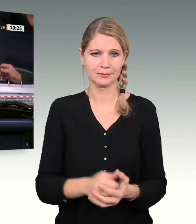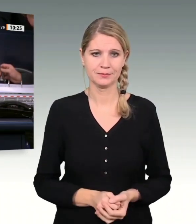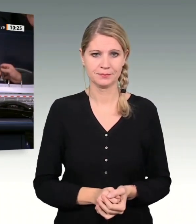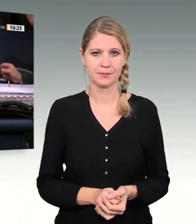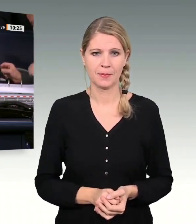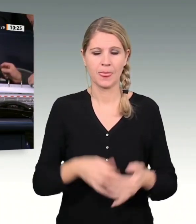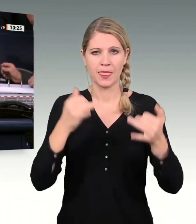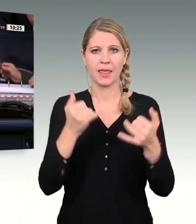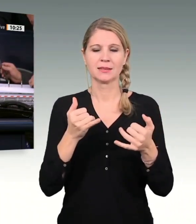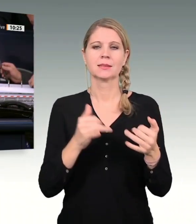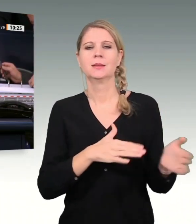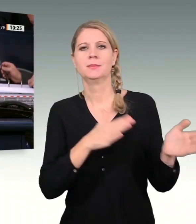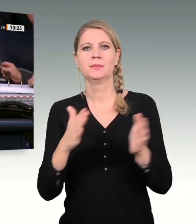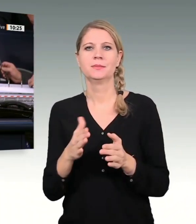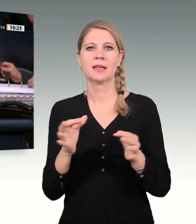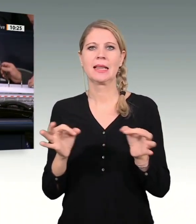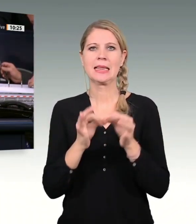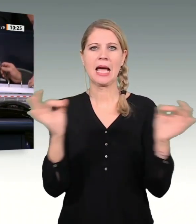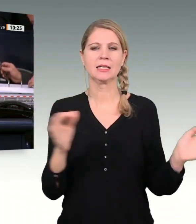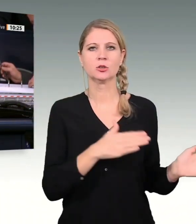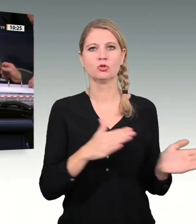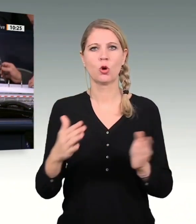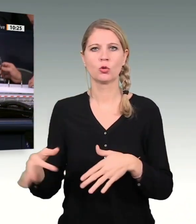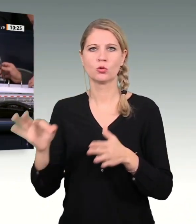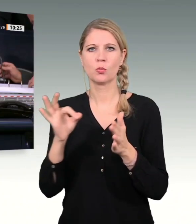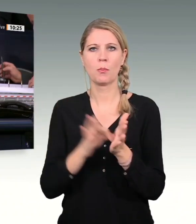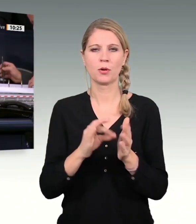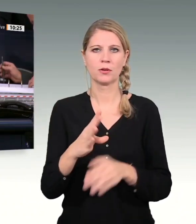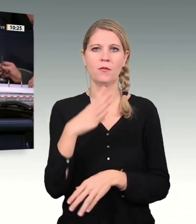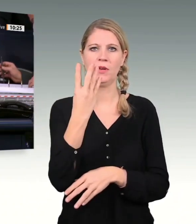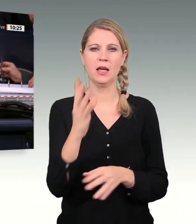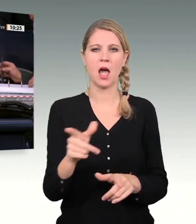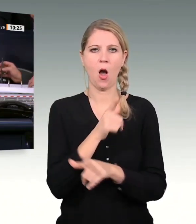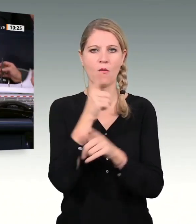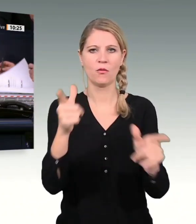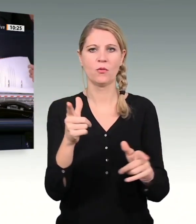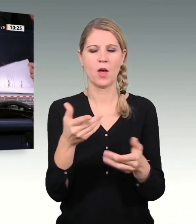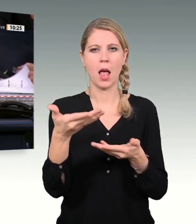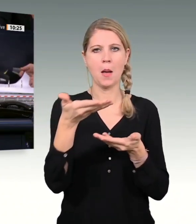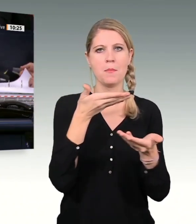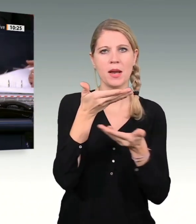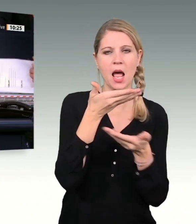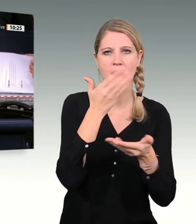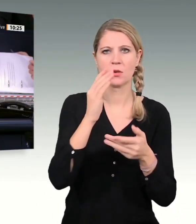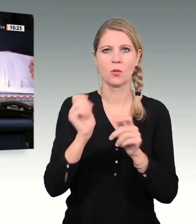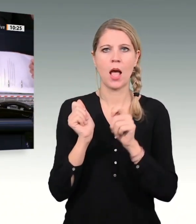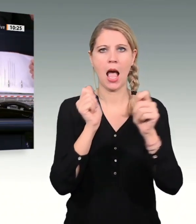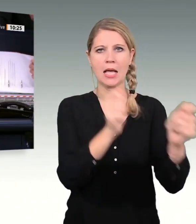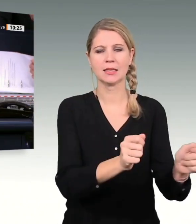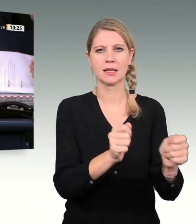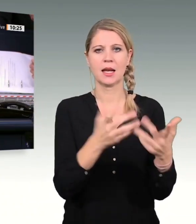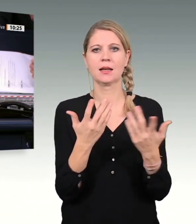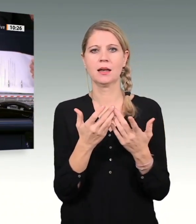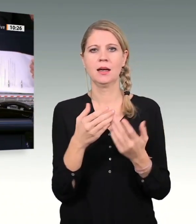Ich rufe nun auf den Tagesordnungspunkt 4. Beratung des Antrags der Fraktion der CDU